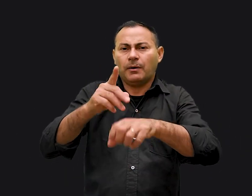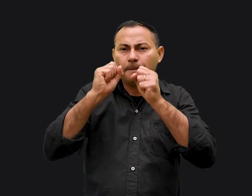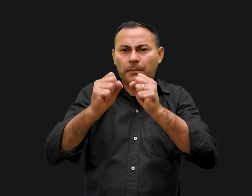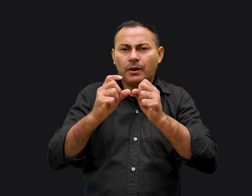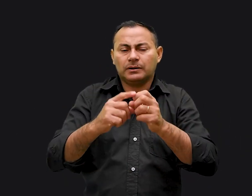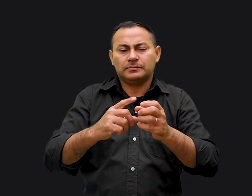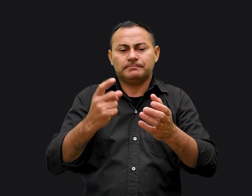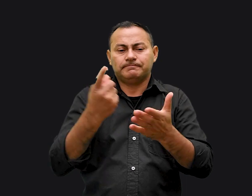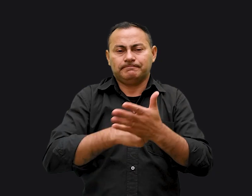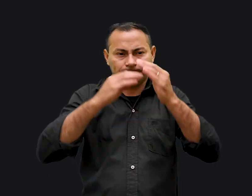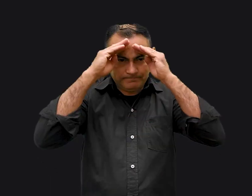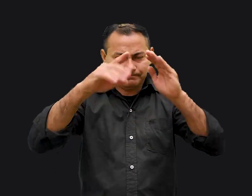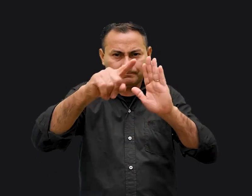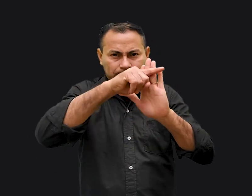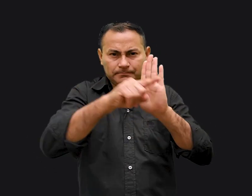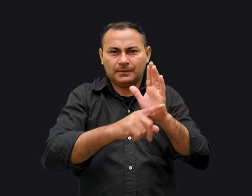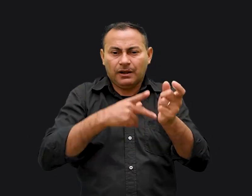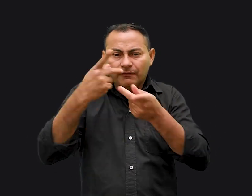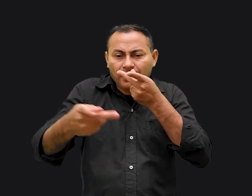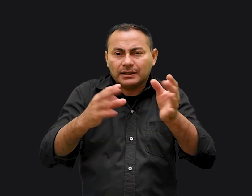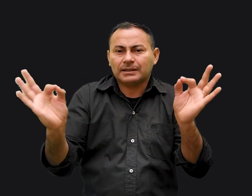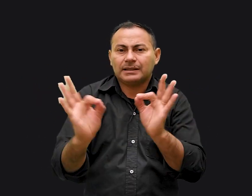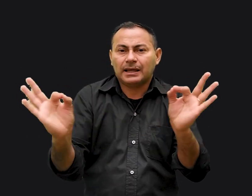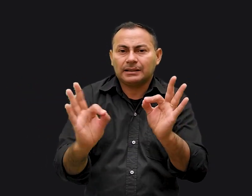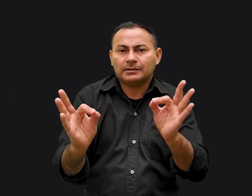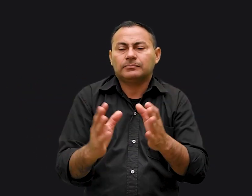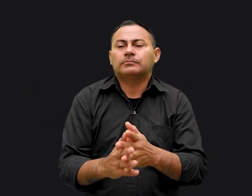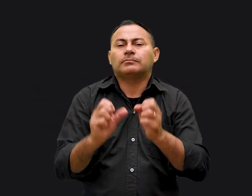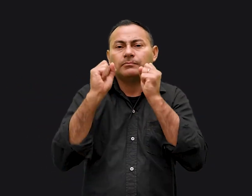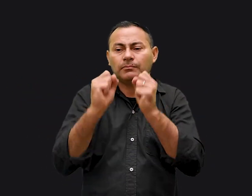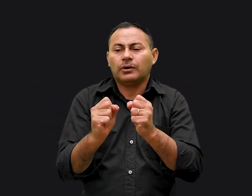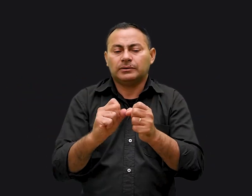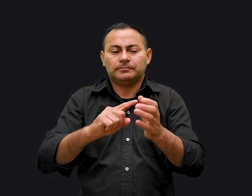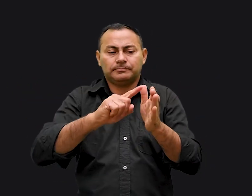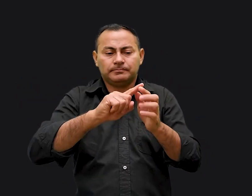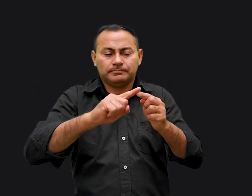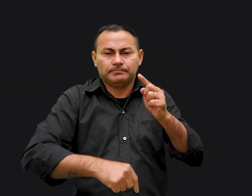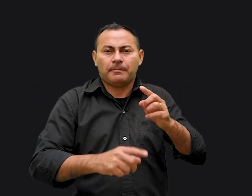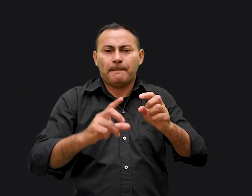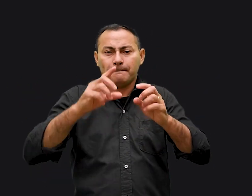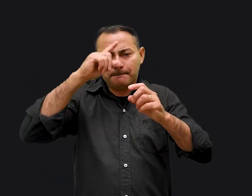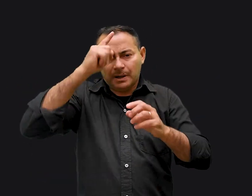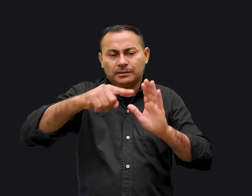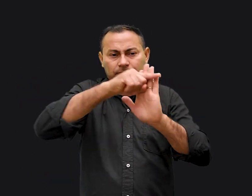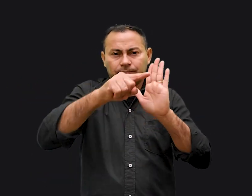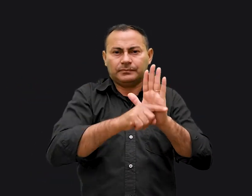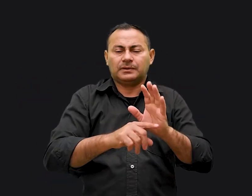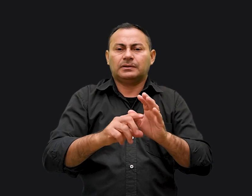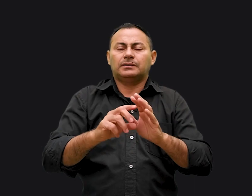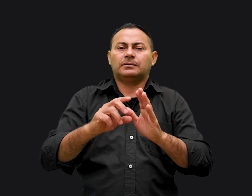você pode violar esse mandamento não dizendo nada Ele pode violar esse mandamento dizendo um testemunho verdadeiro